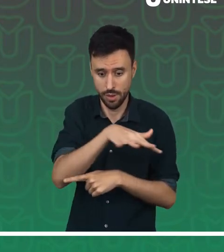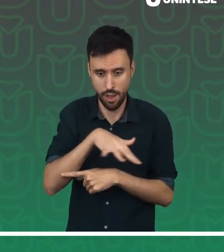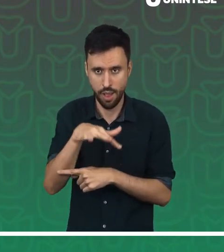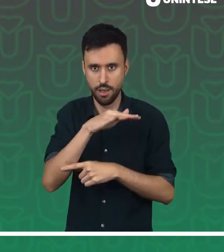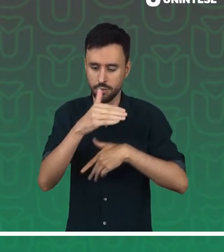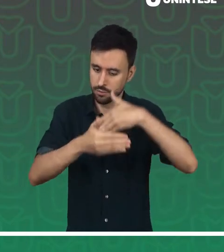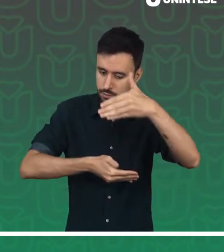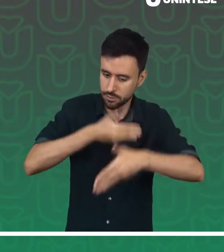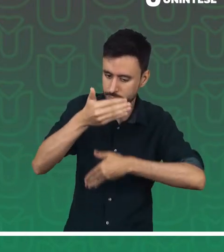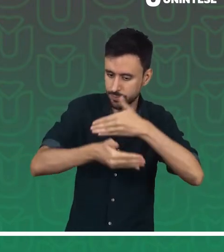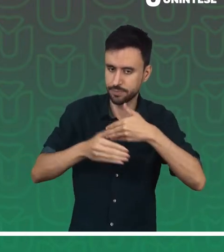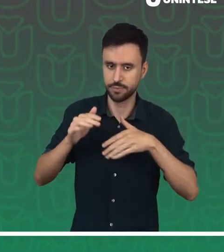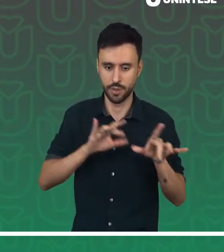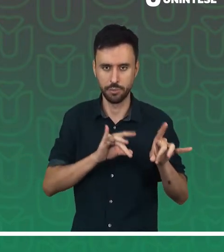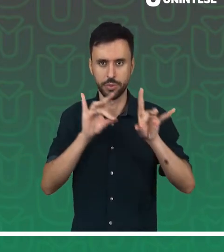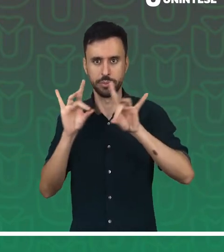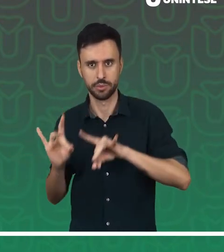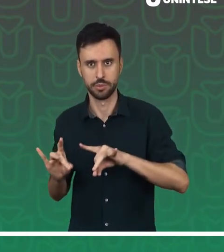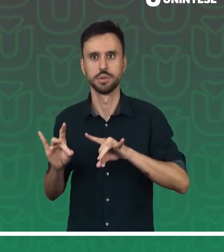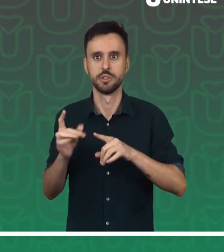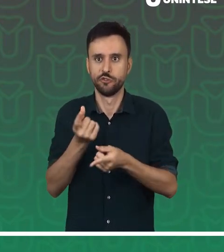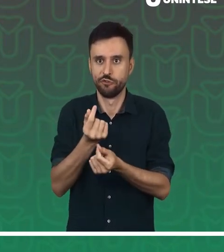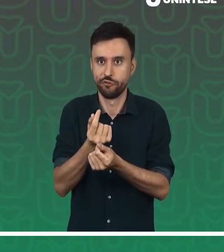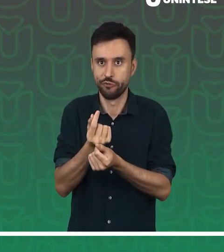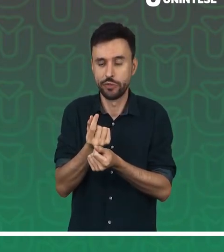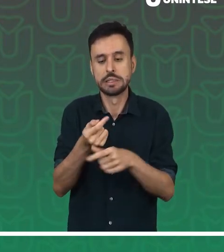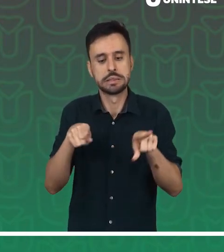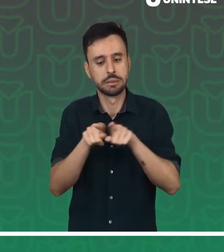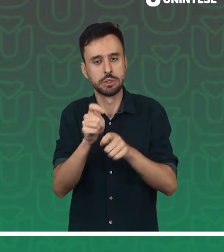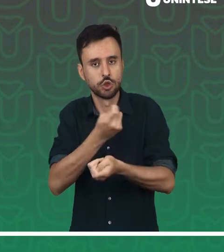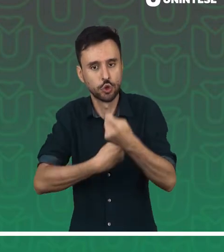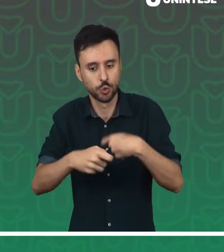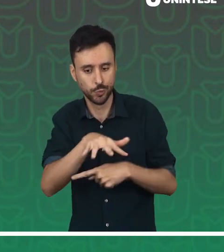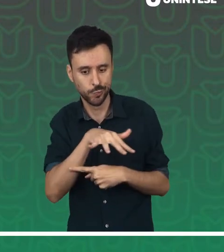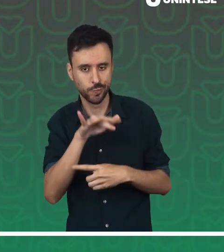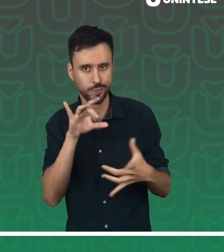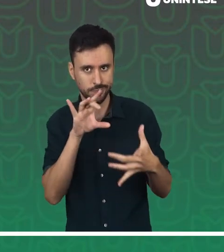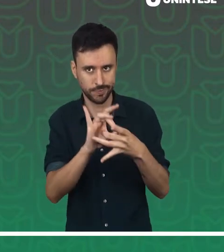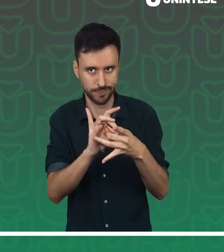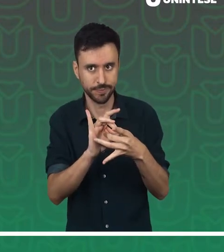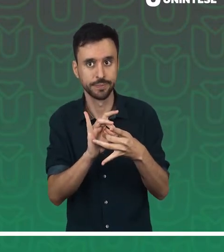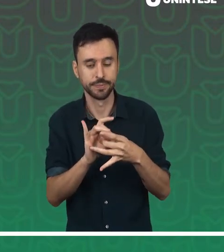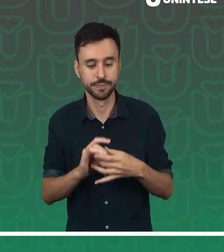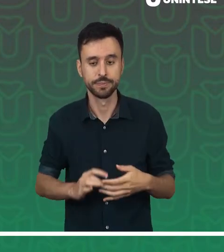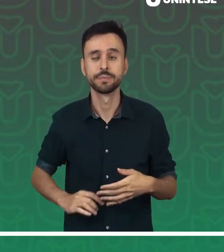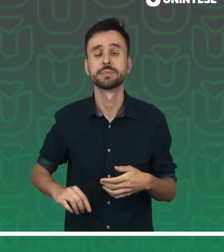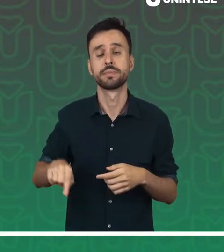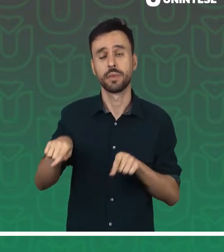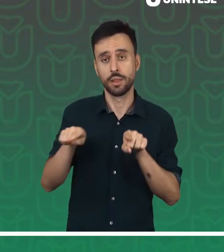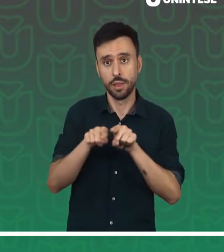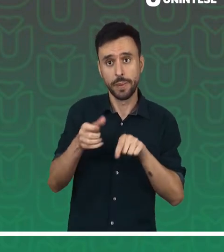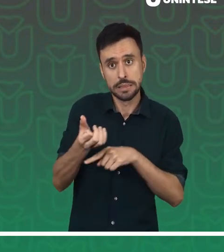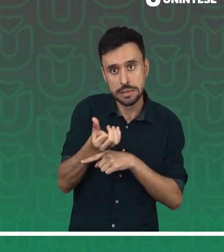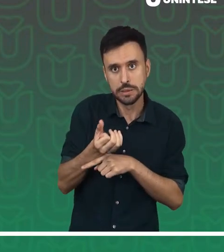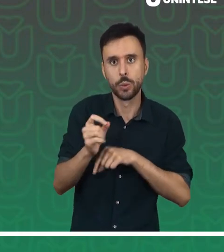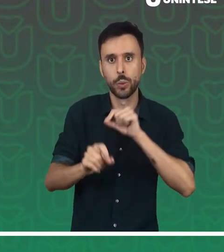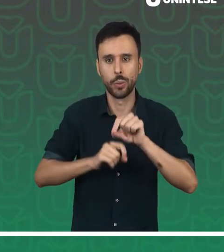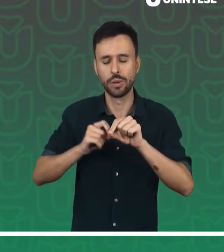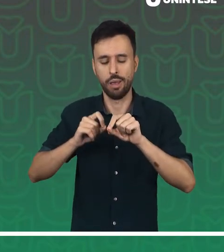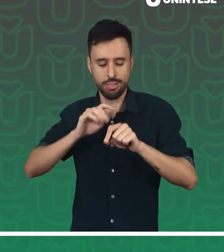voltadas aos processos e rotinas financeiras e de gestão da área. Também vamos possibilitar a apropriação